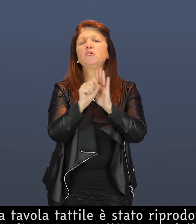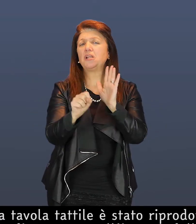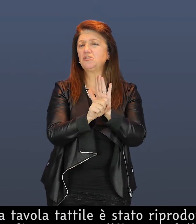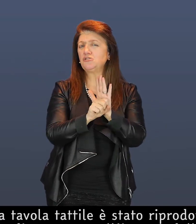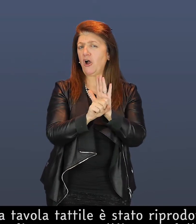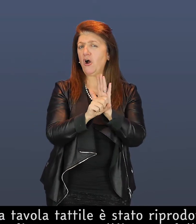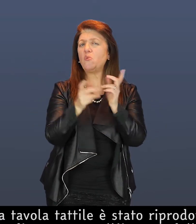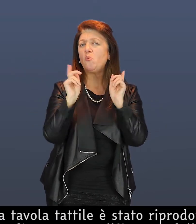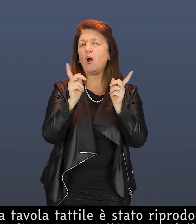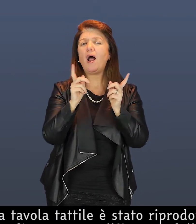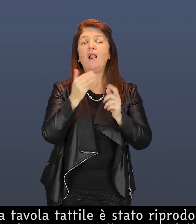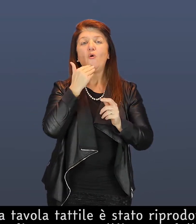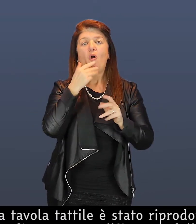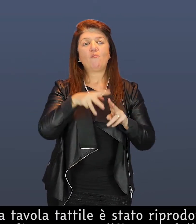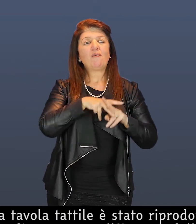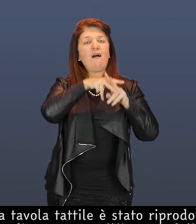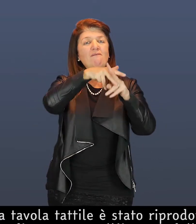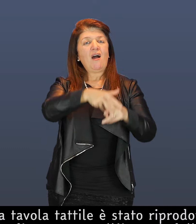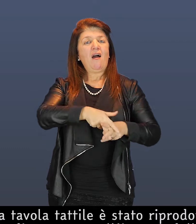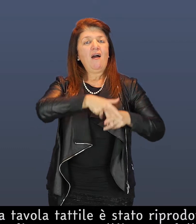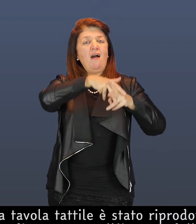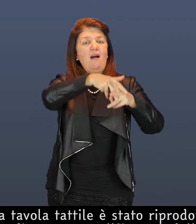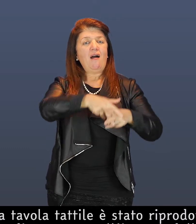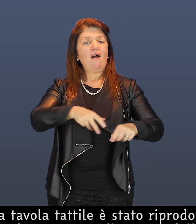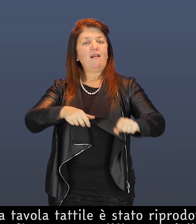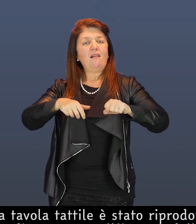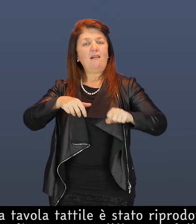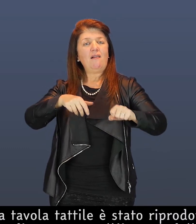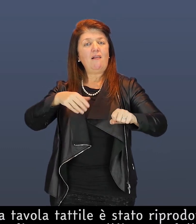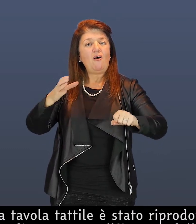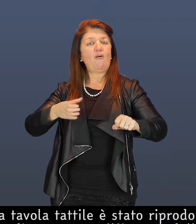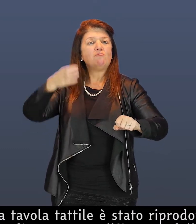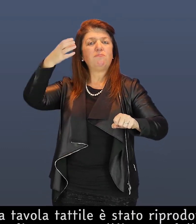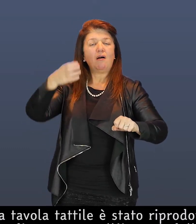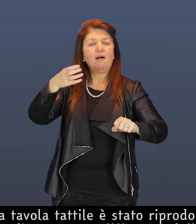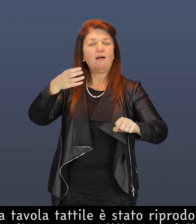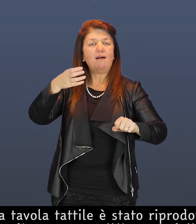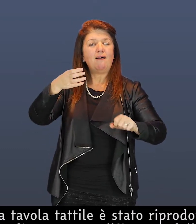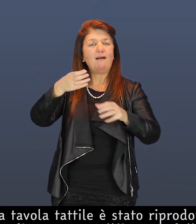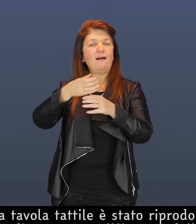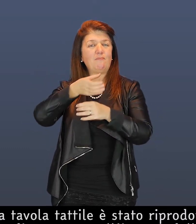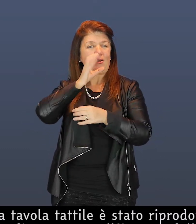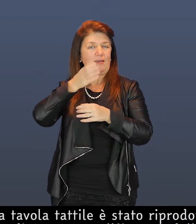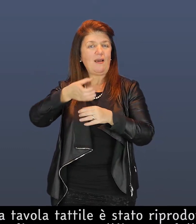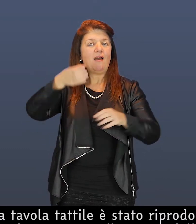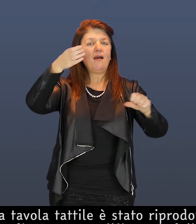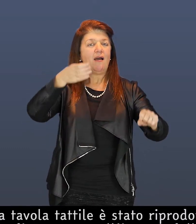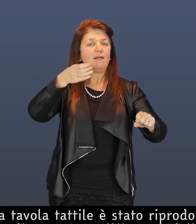caraffa che forse lo ha appena dissetato Ai piedi del cavallo un cagnolino curioso osserva la